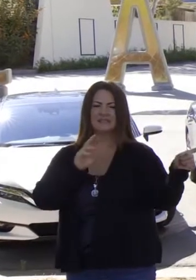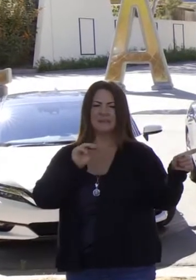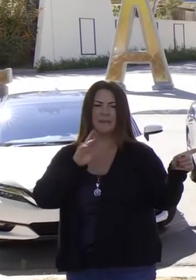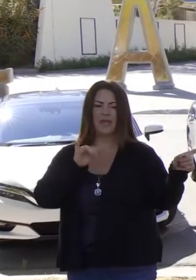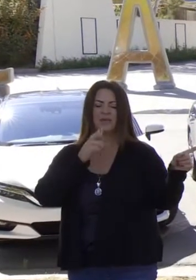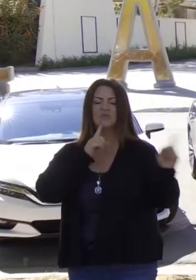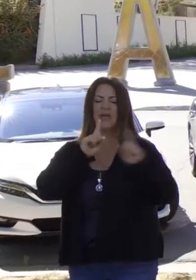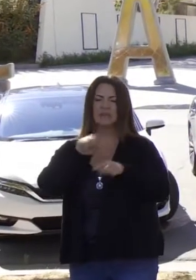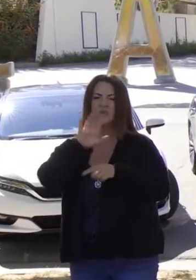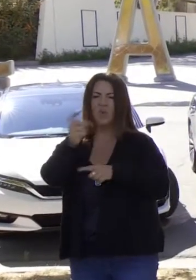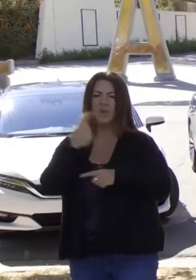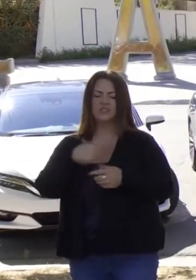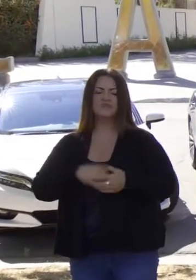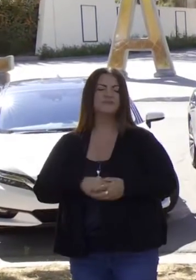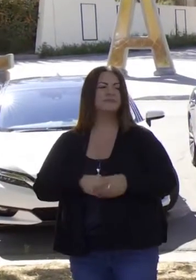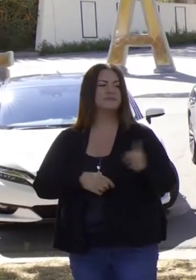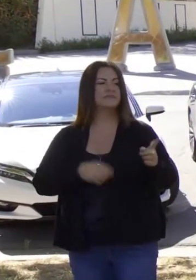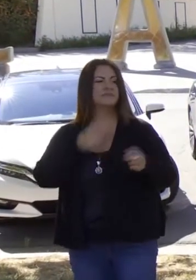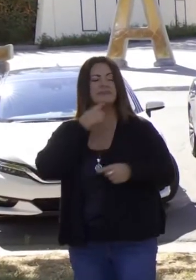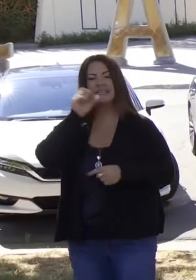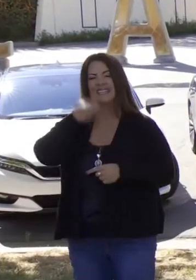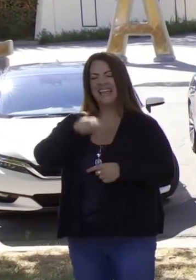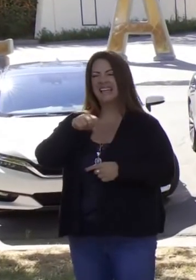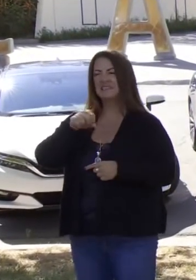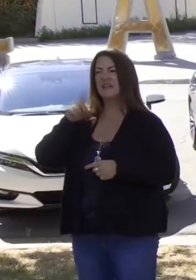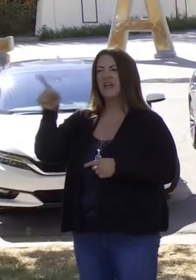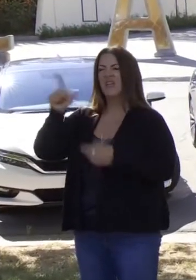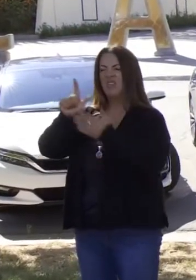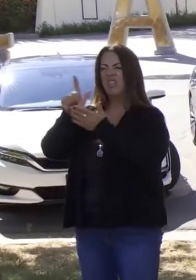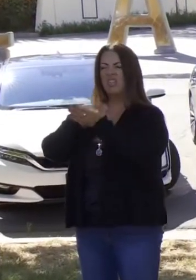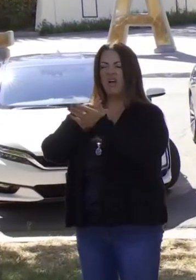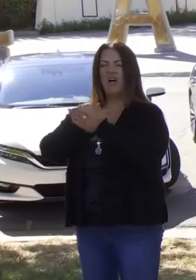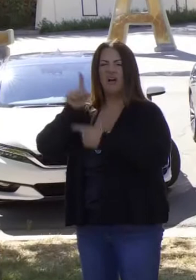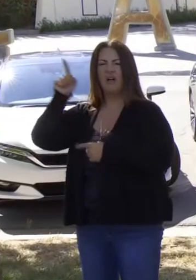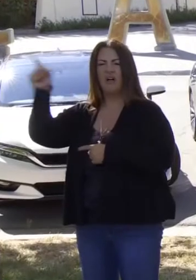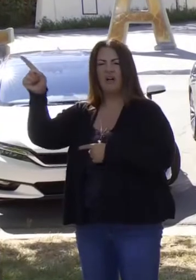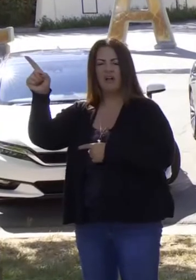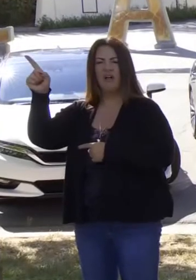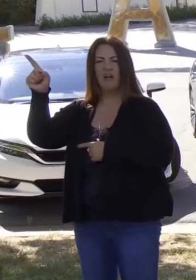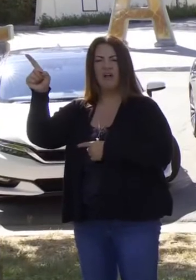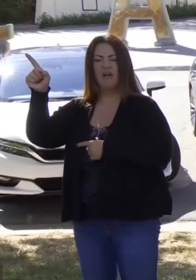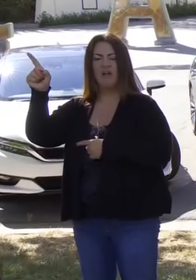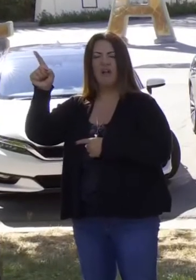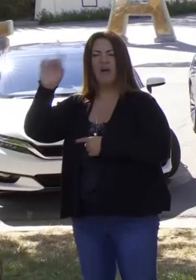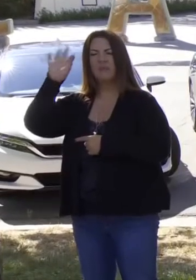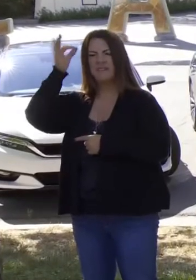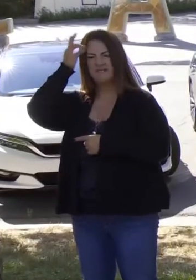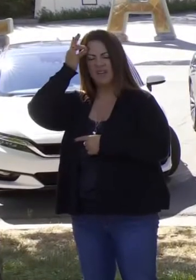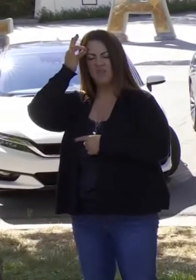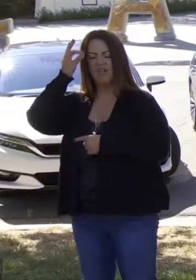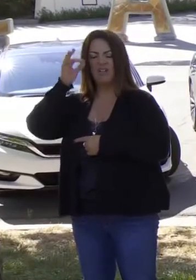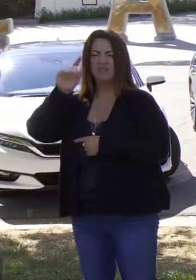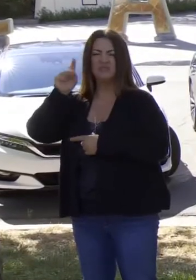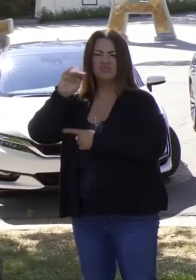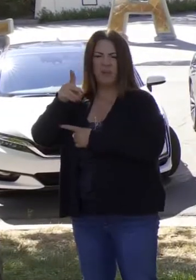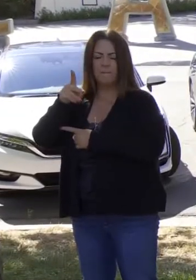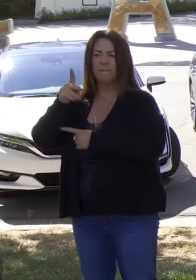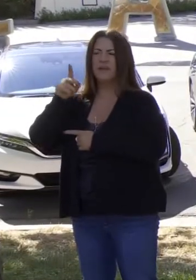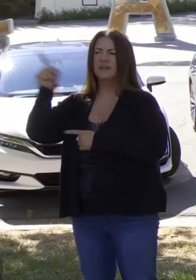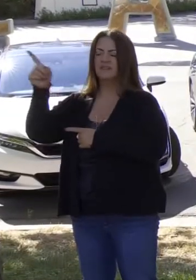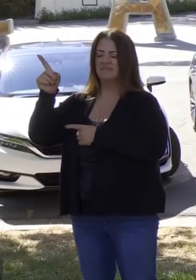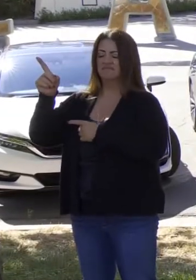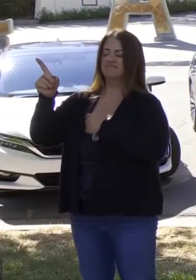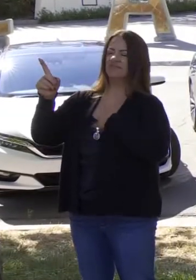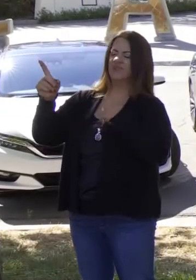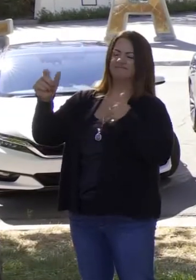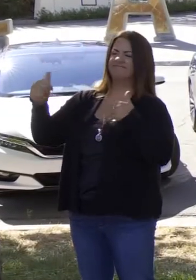legal que conteste esa pregunta. Bueno, estamos retando la interpretación de la ley por la administración de Trump, el gobierno